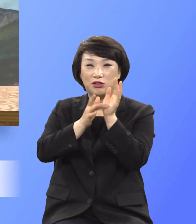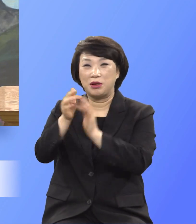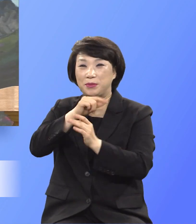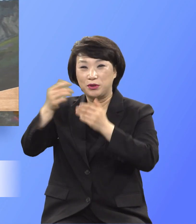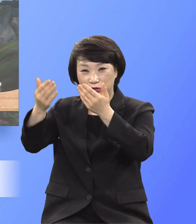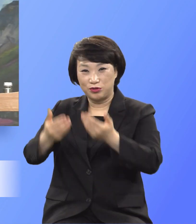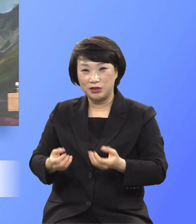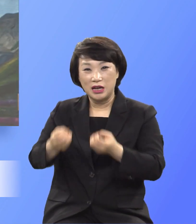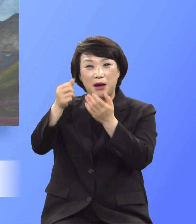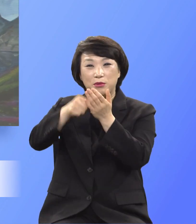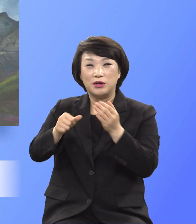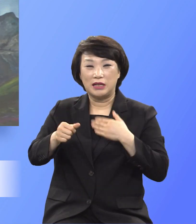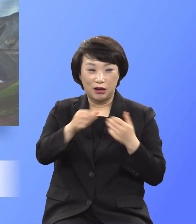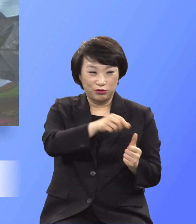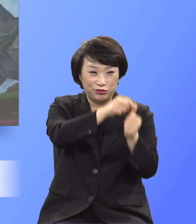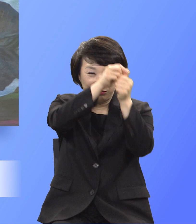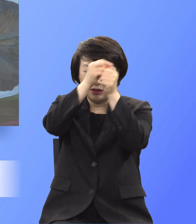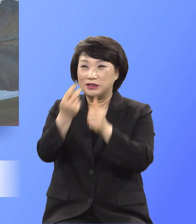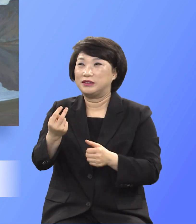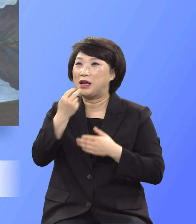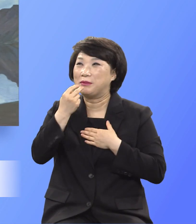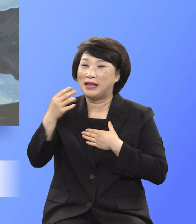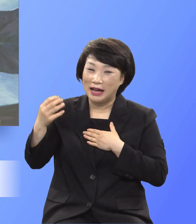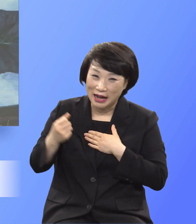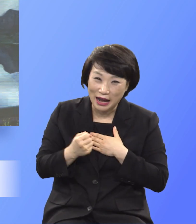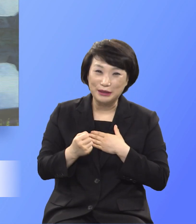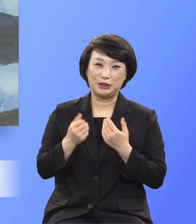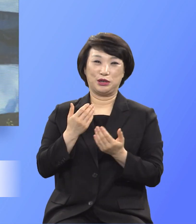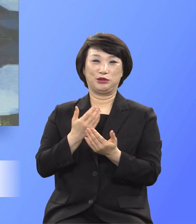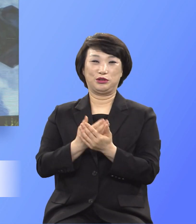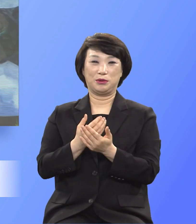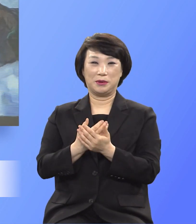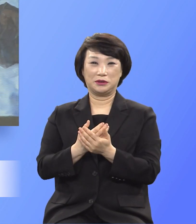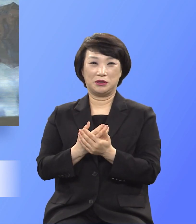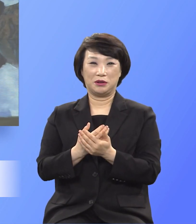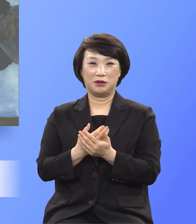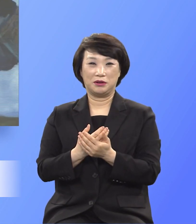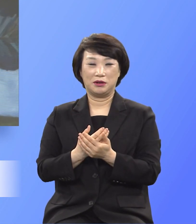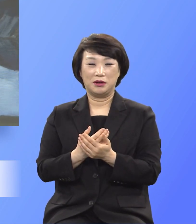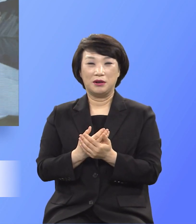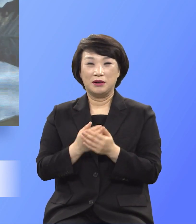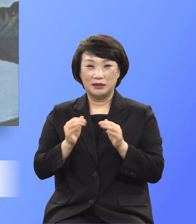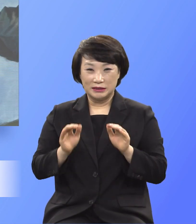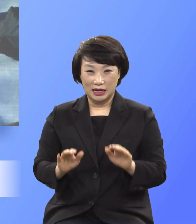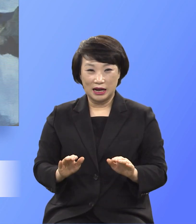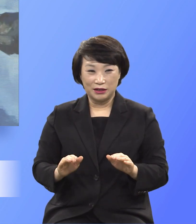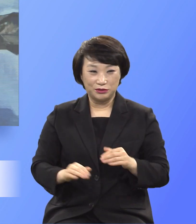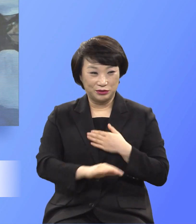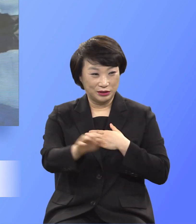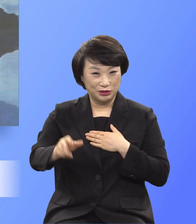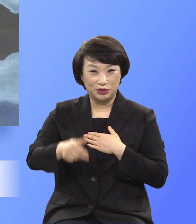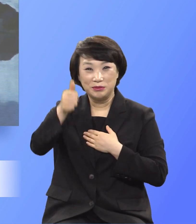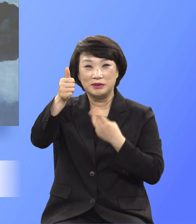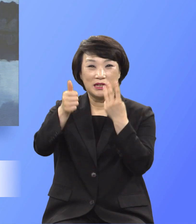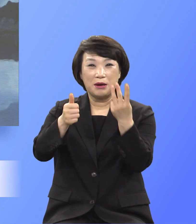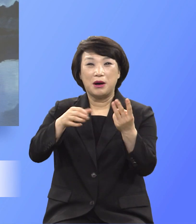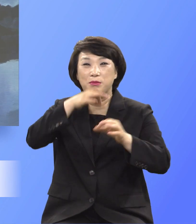제물로 살려주신 생명을 얻게 하옵소서 우리 주여 삼창호 기도할 때